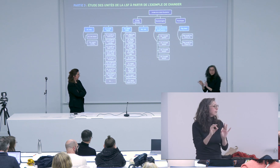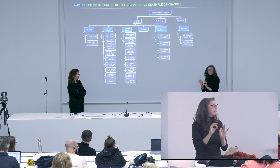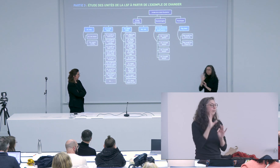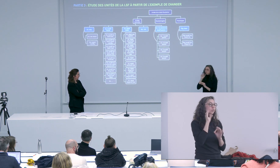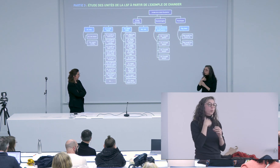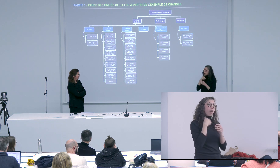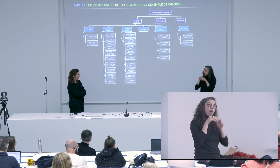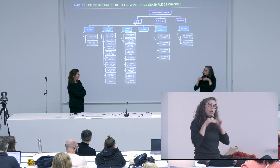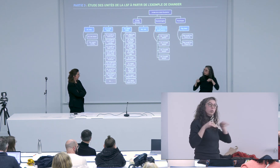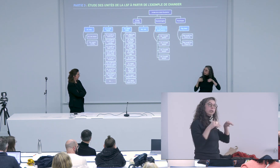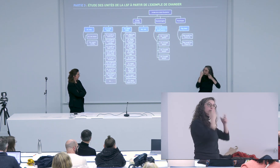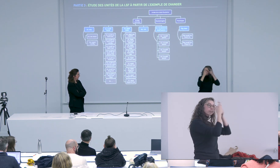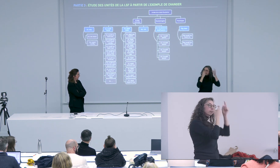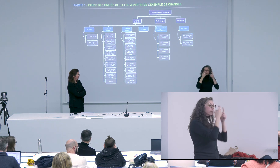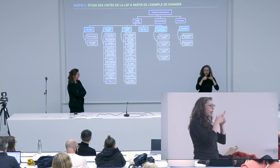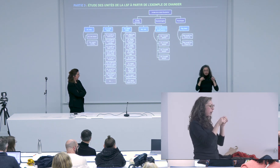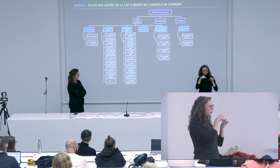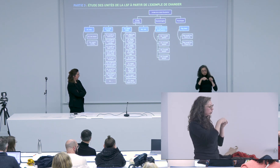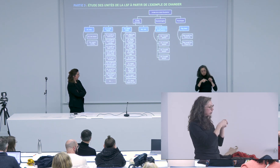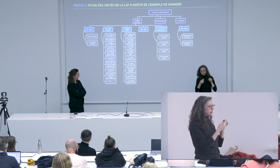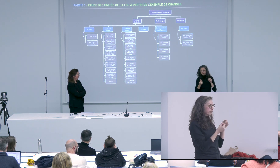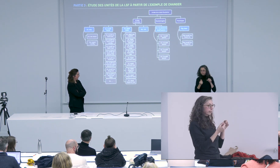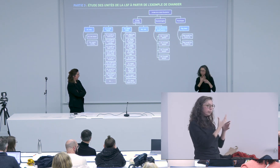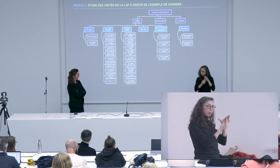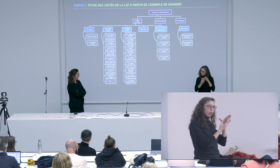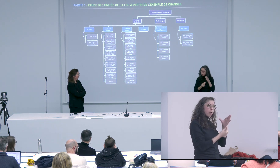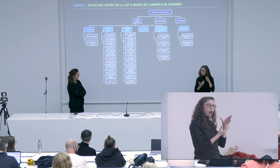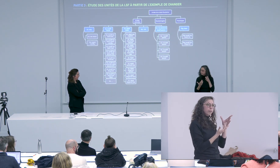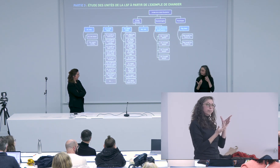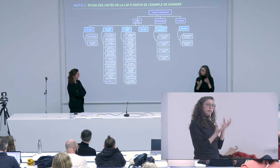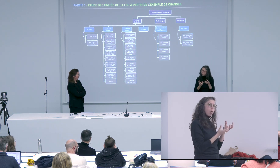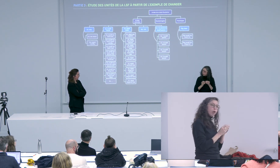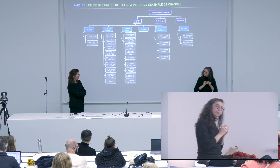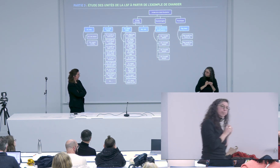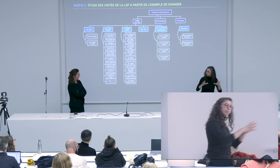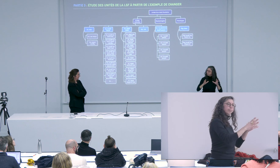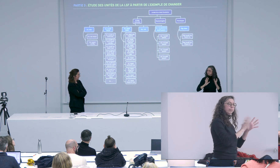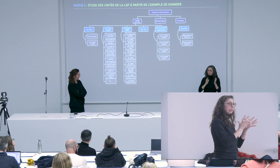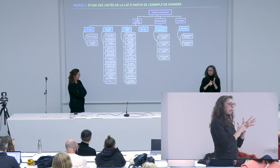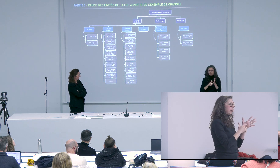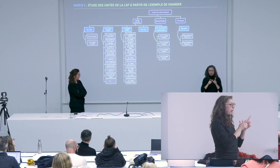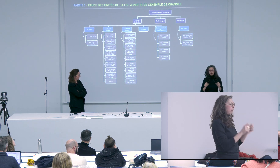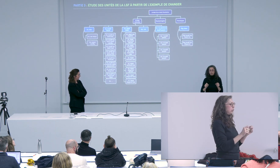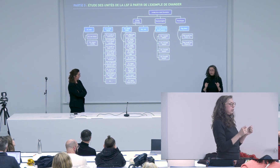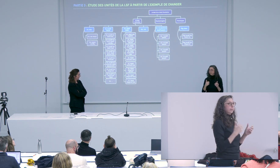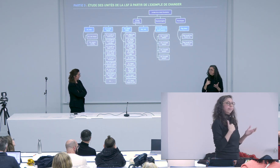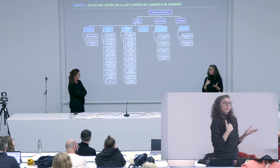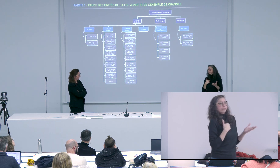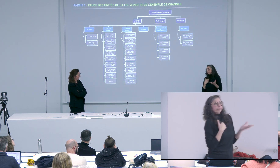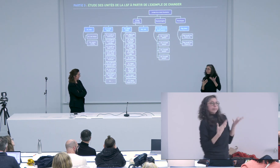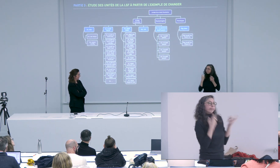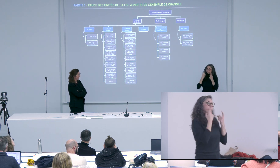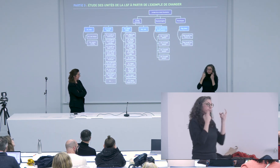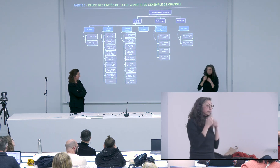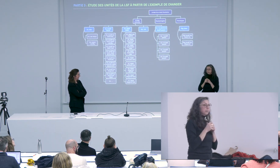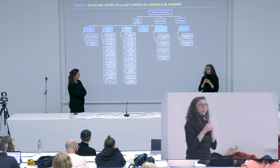et je pense que c'était une bonne une bonne approche c'est vrai que j'avais voulu développer un